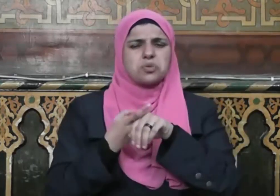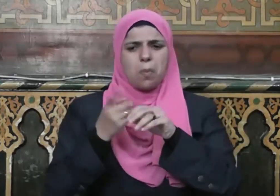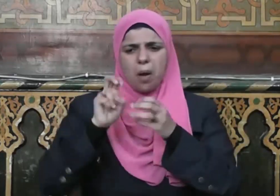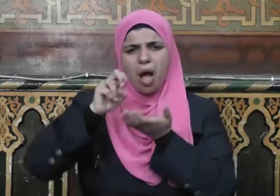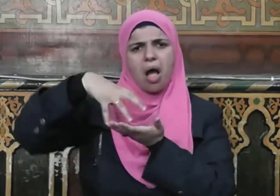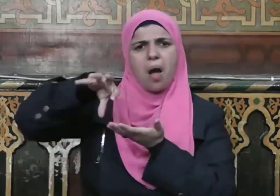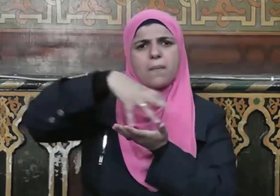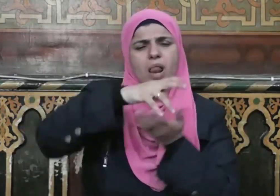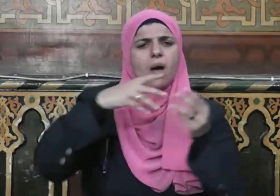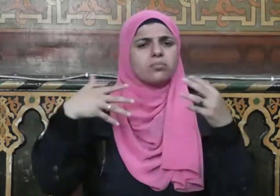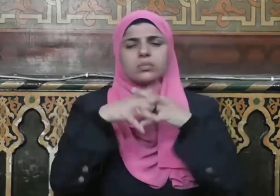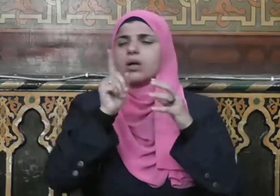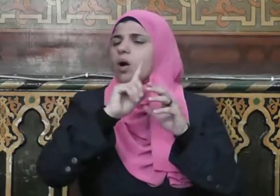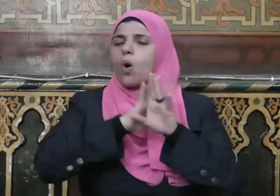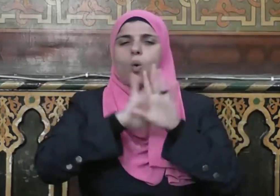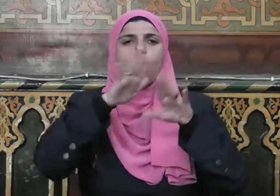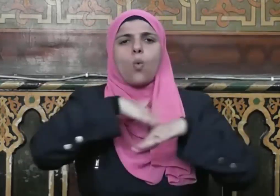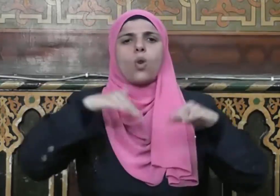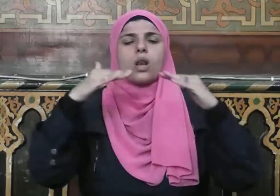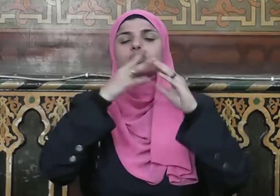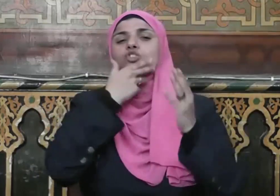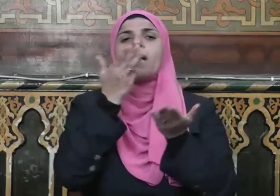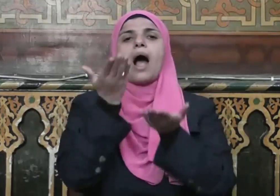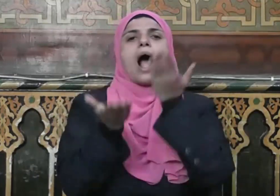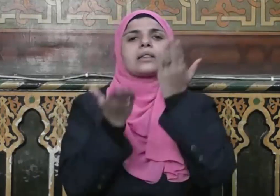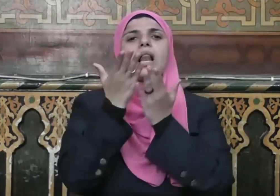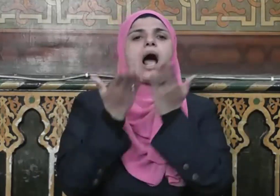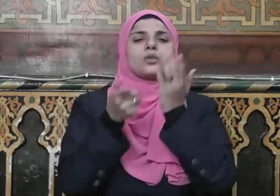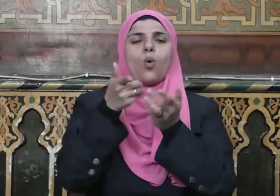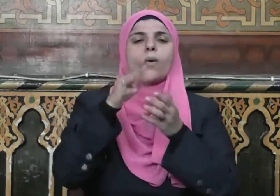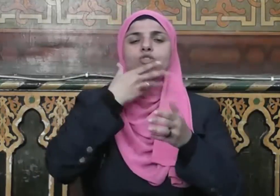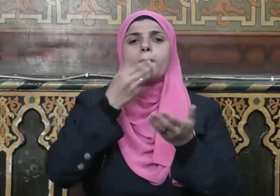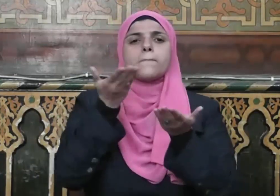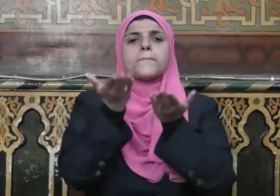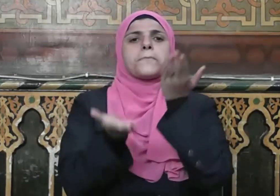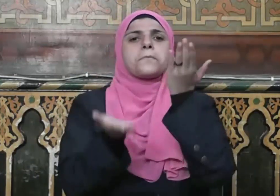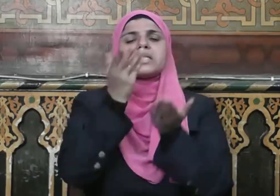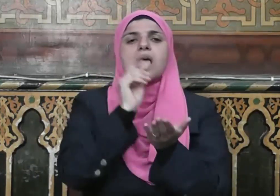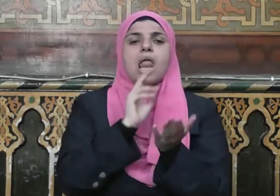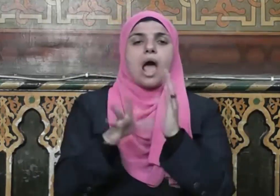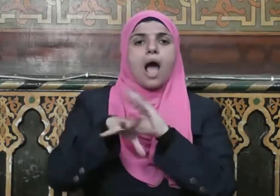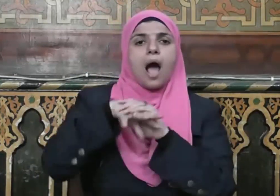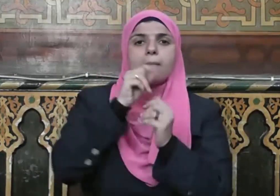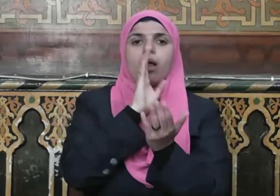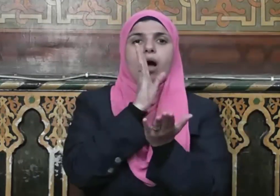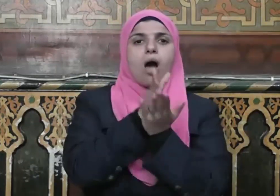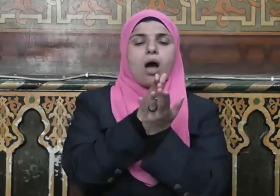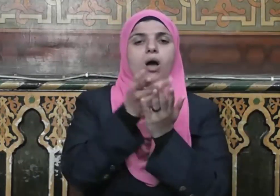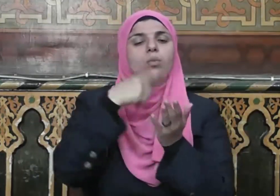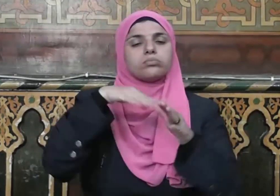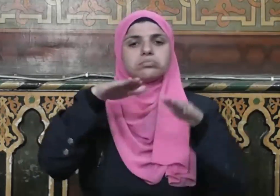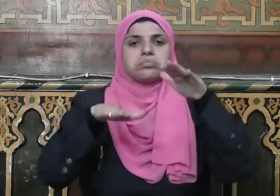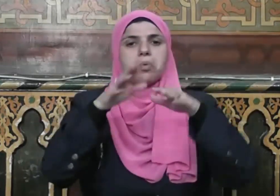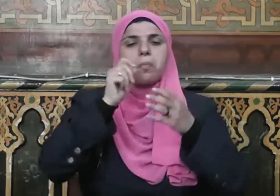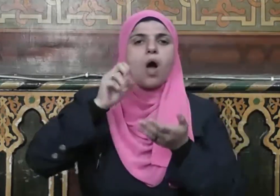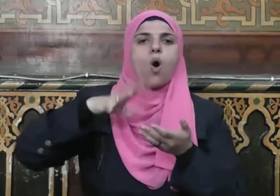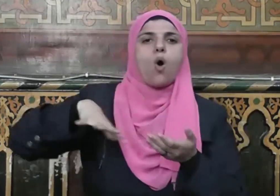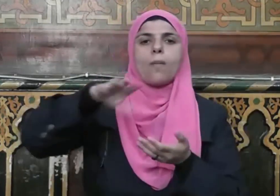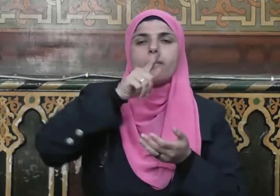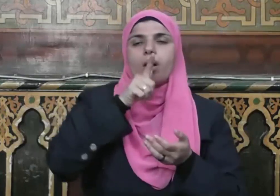تعصب قبلي وهذا ما يقضيه العدل الذي هو ميزان إقامة الحق واعتدال الأمم